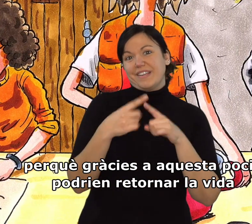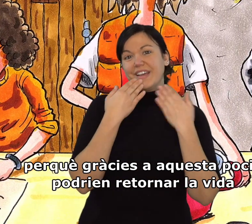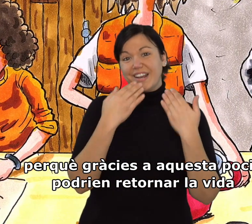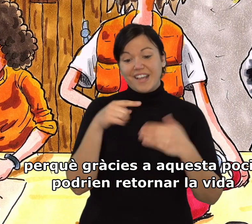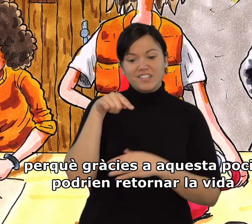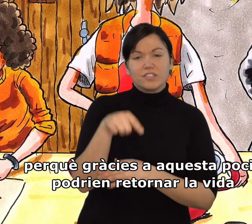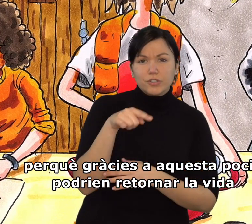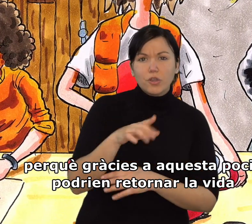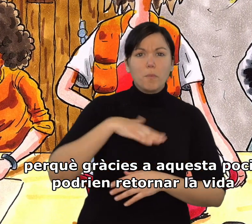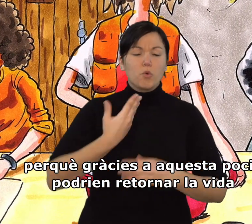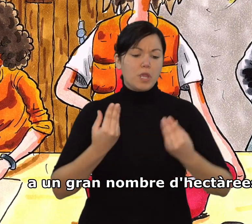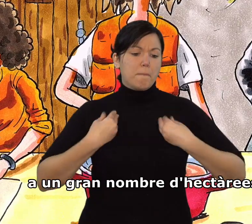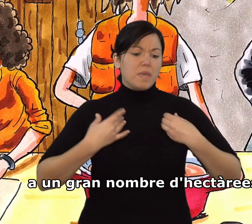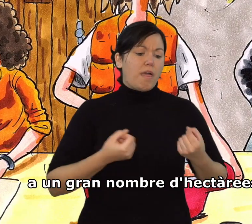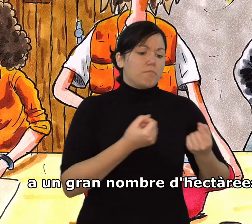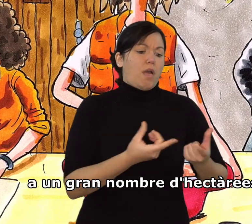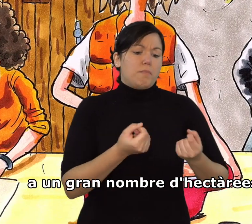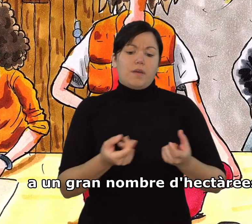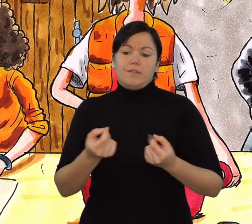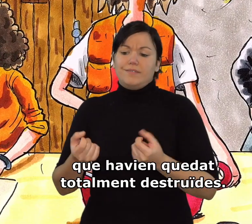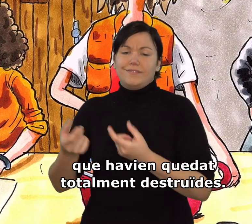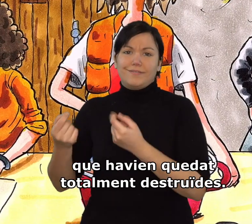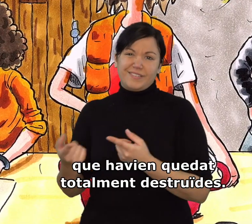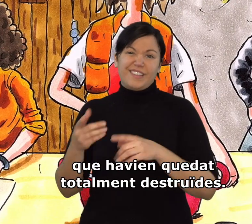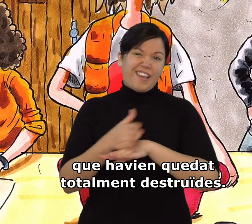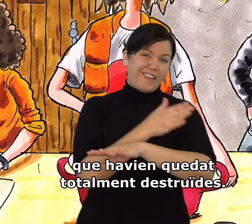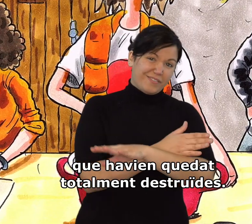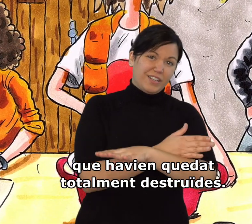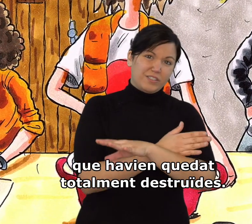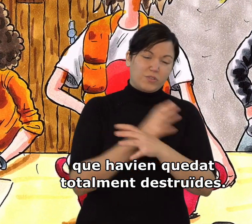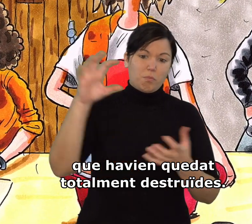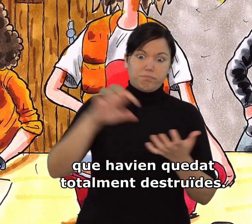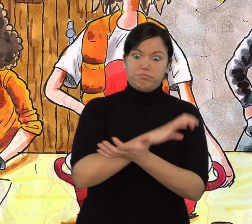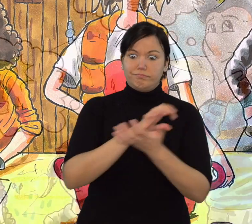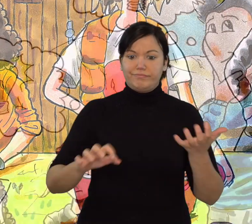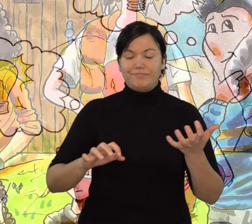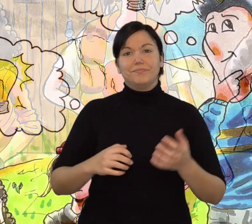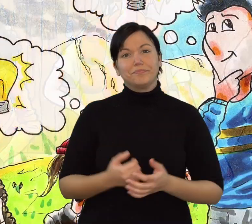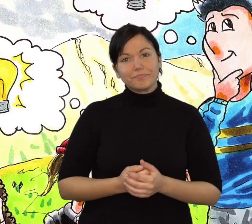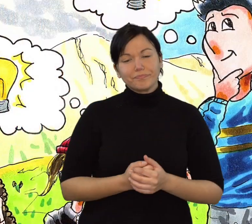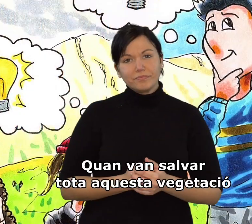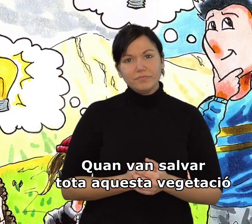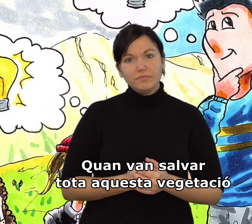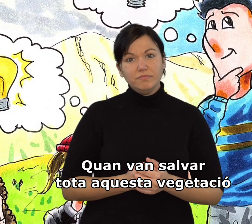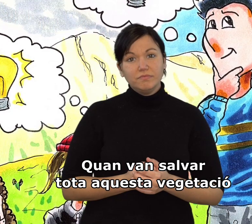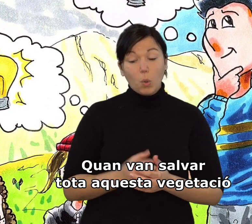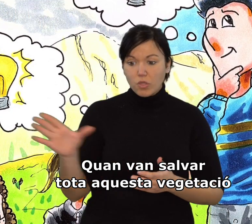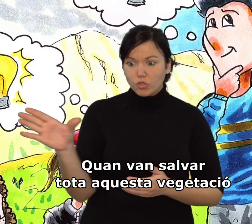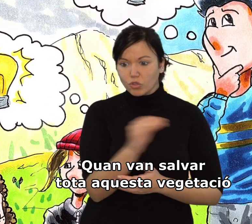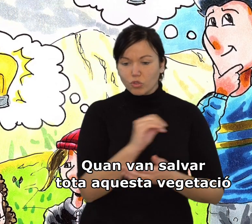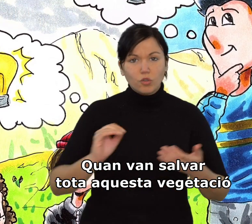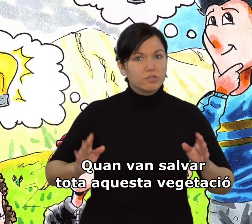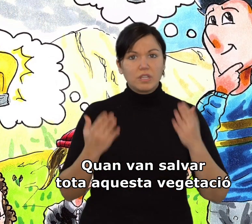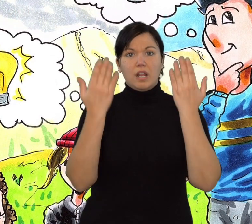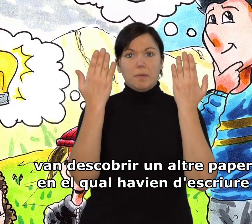aquesta poció podrien retornar la vida a un gran nombre d'actàrees que havien quedat totalment destruïdes. Quan van salvar tota